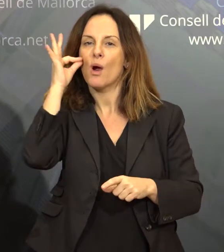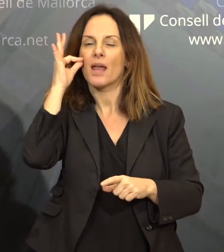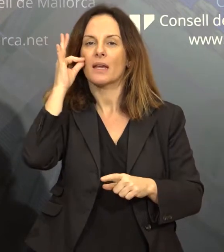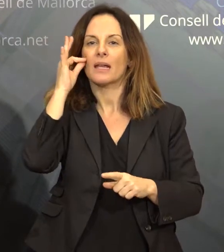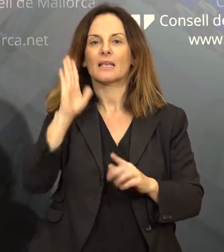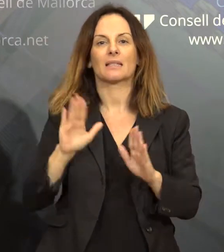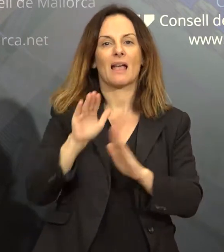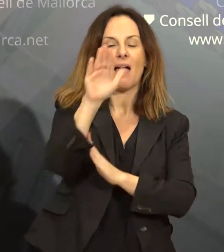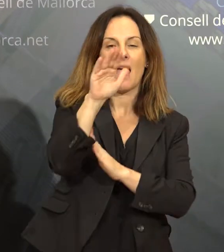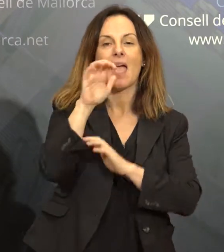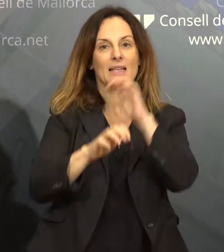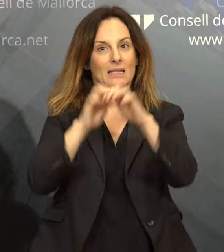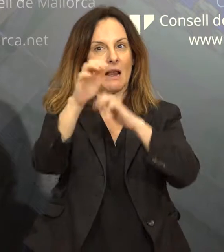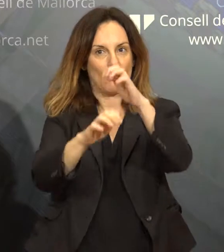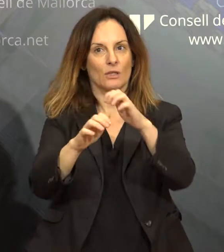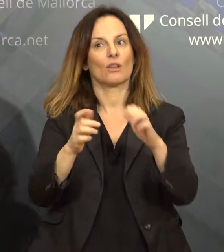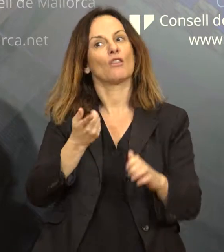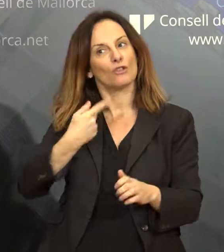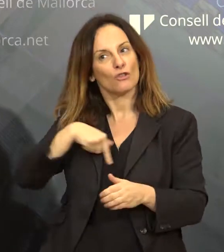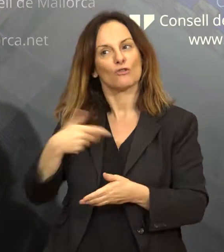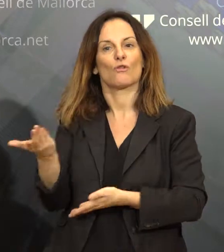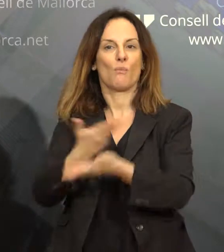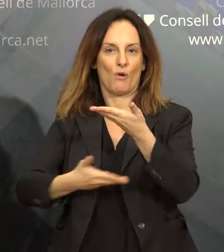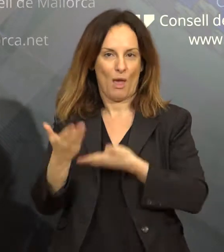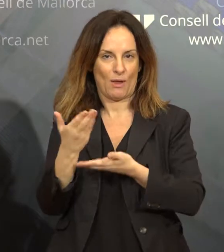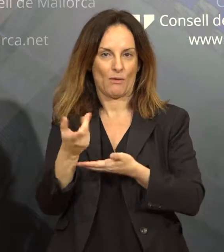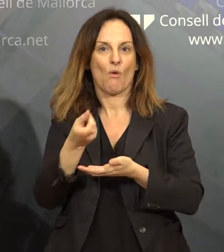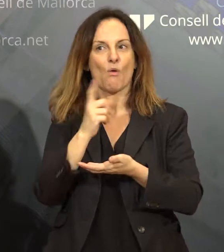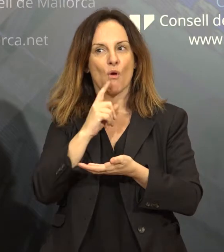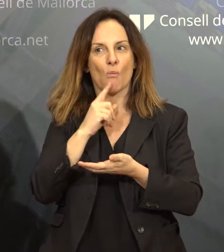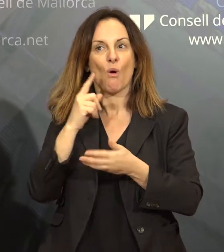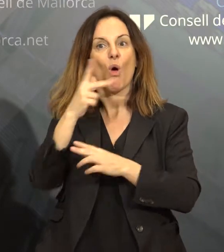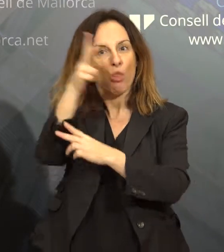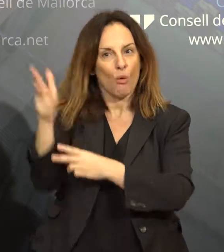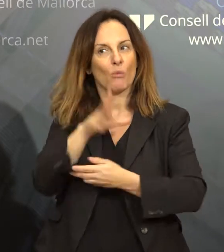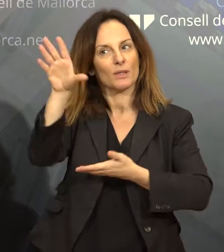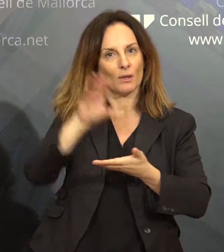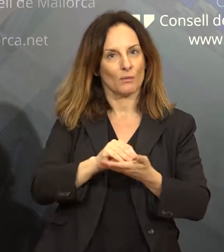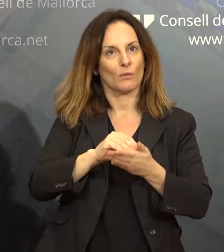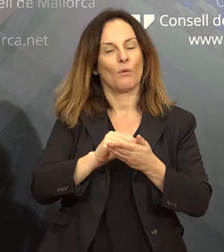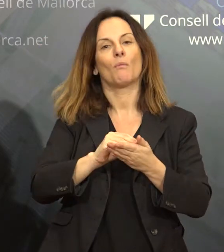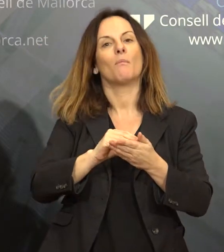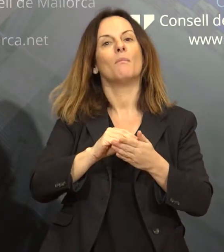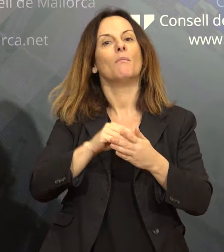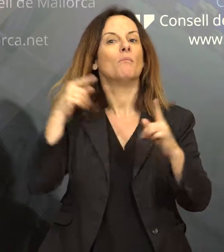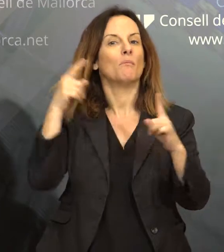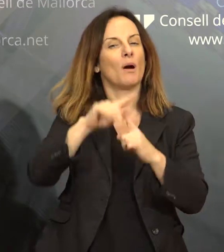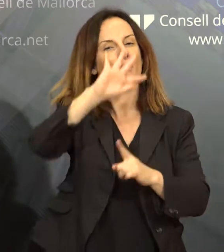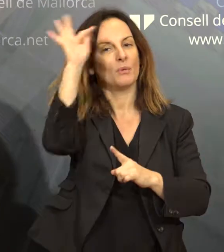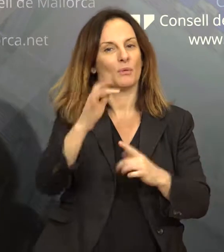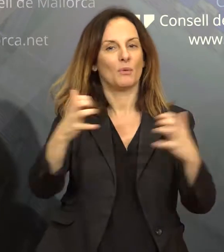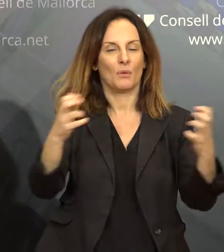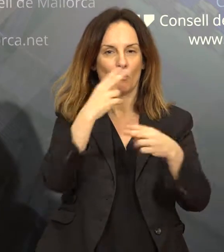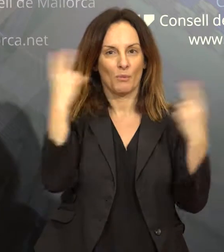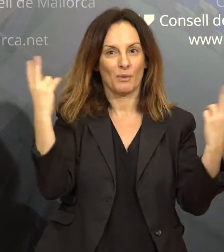de la organización de este documental que narra las peripécias y las aventuras de cinco